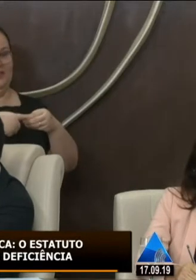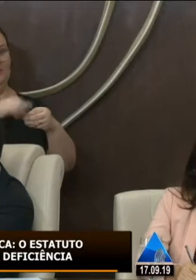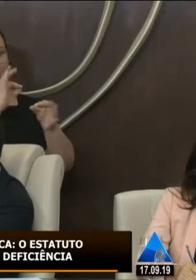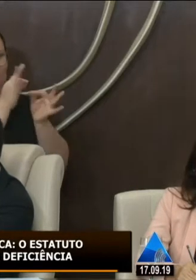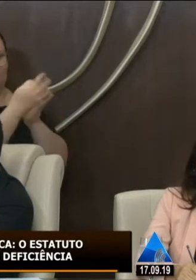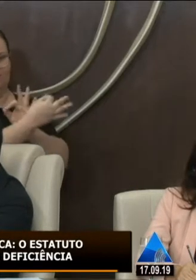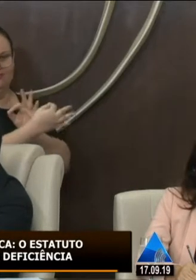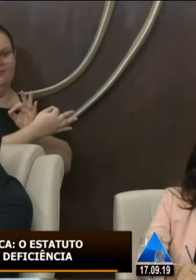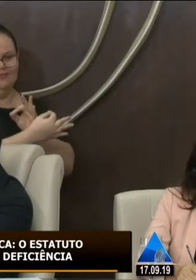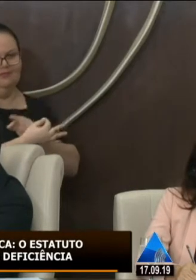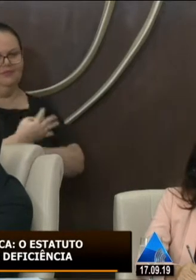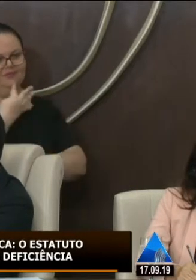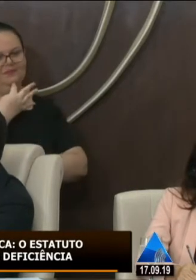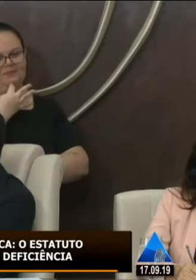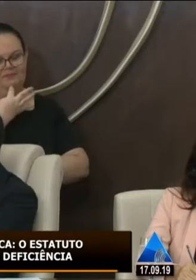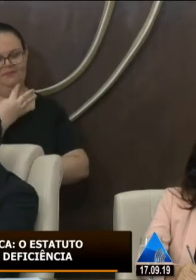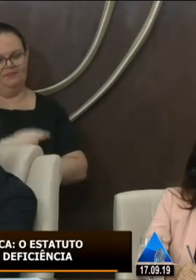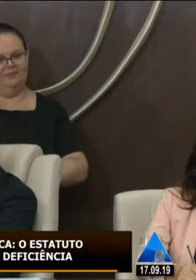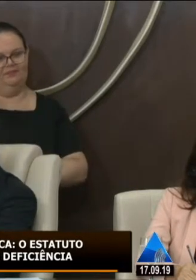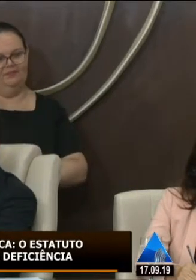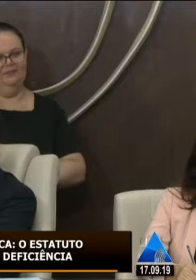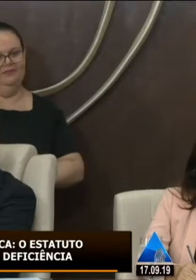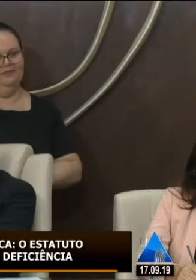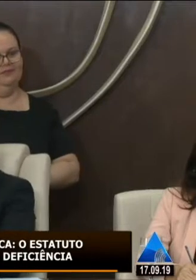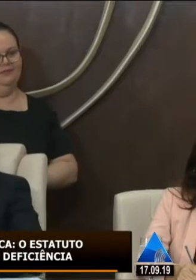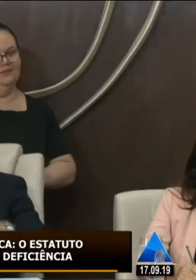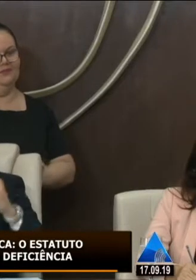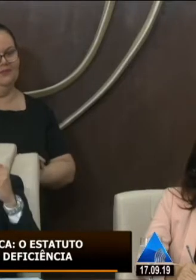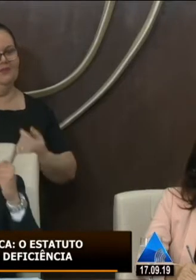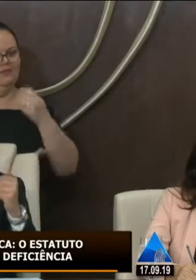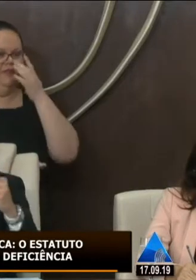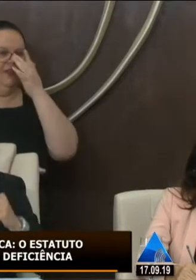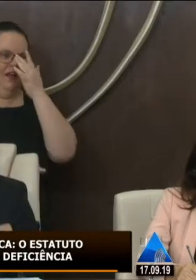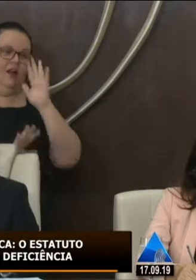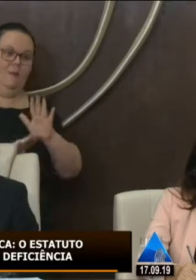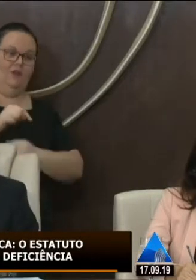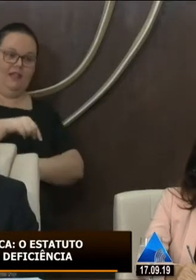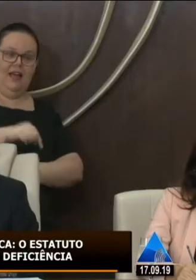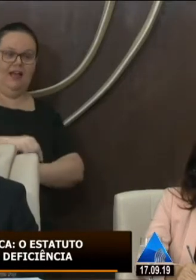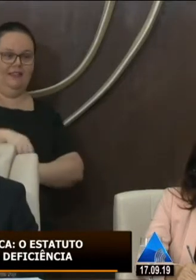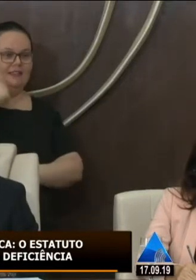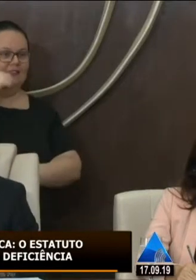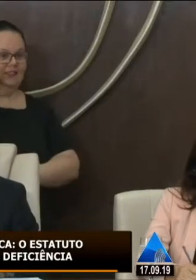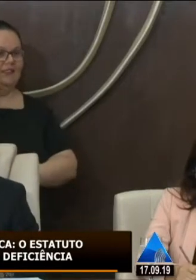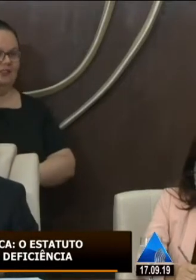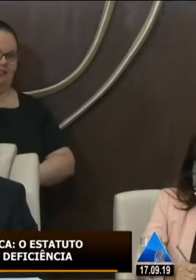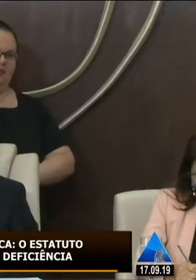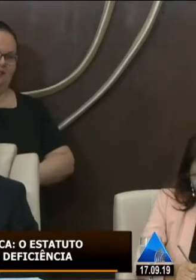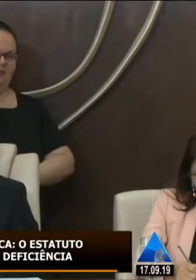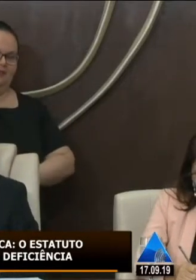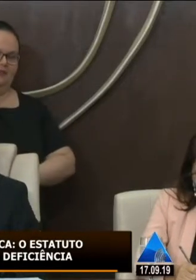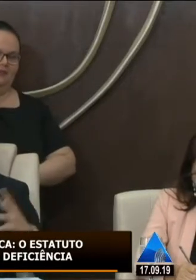família até grande parte da nossa vida então se na capital do nosso estado se em Natal